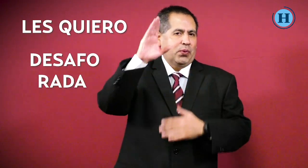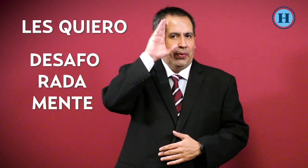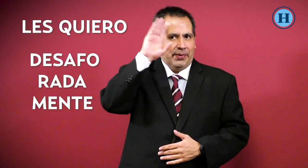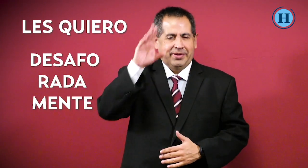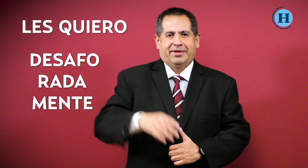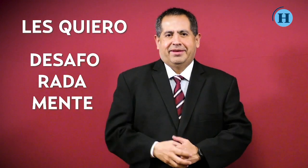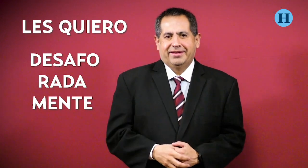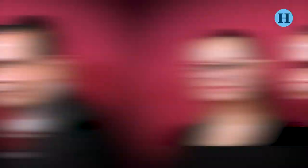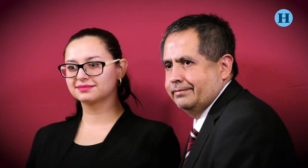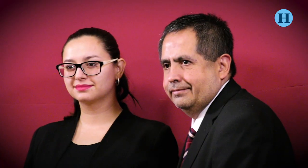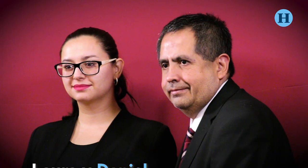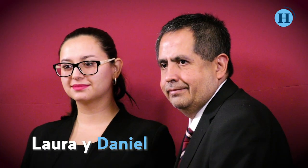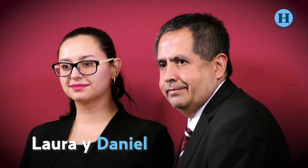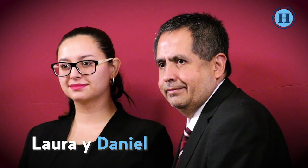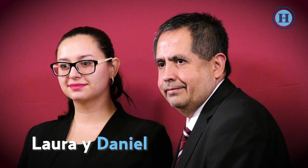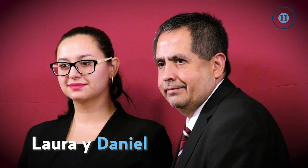desaforadamente.